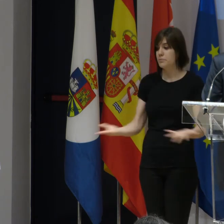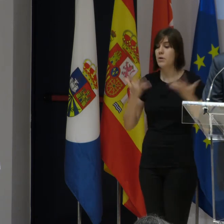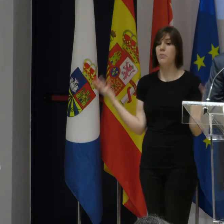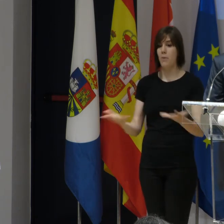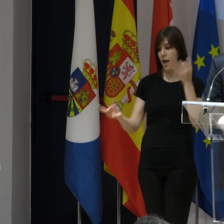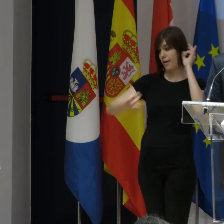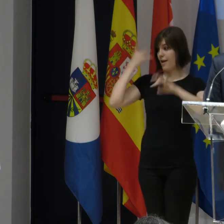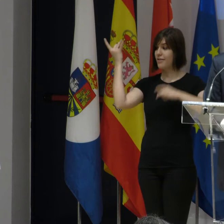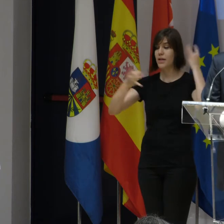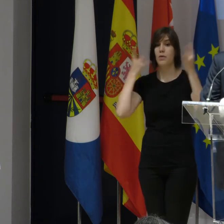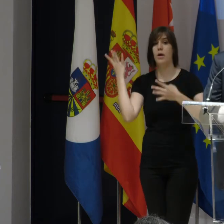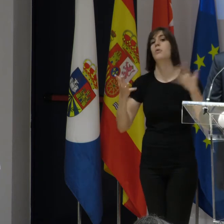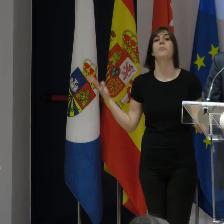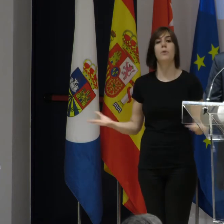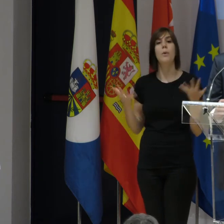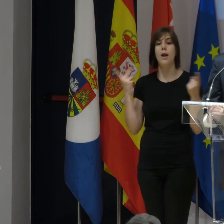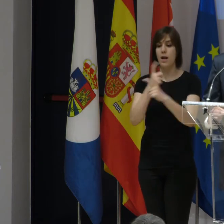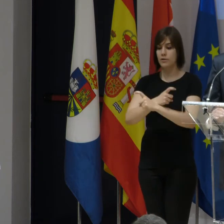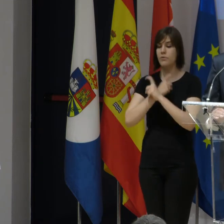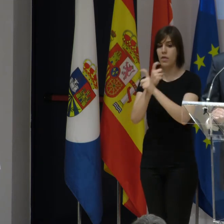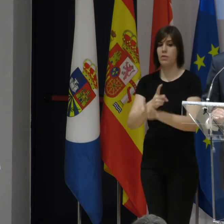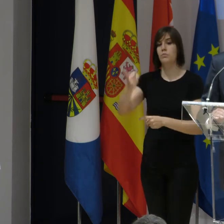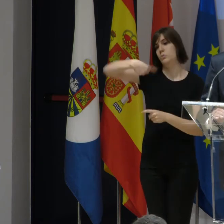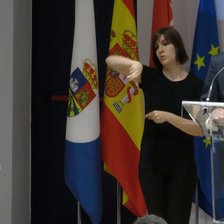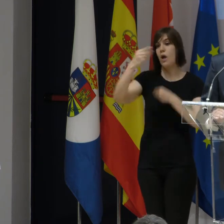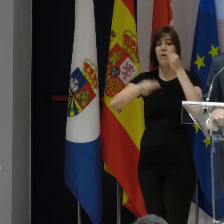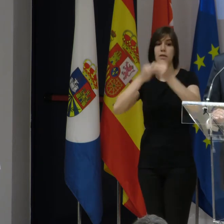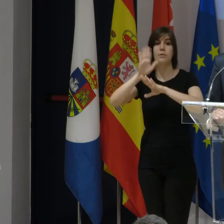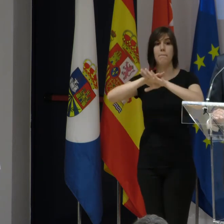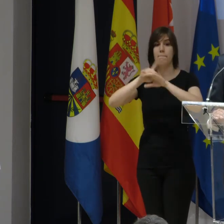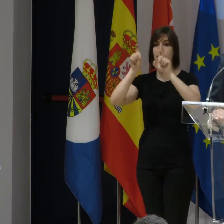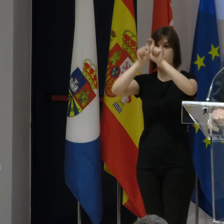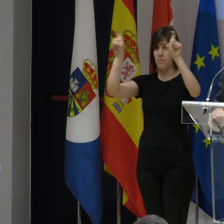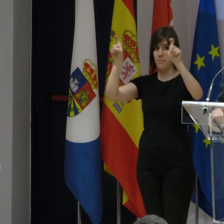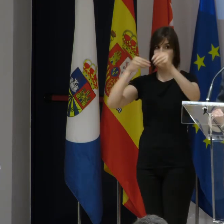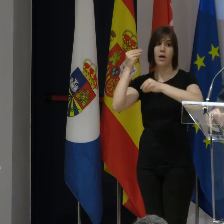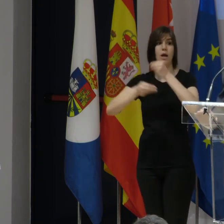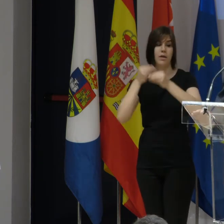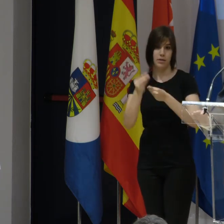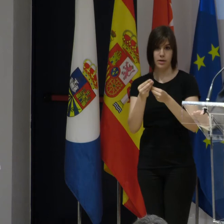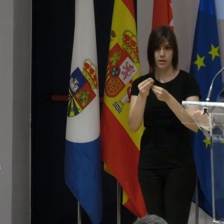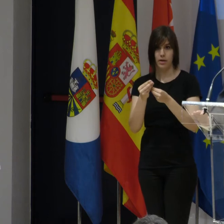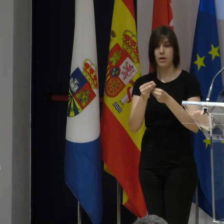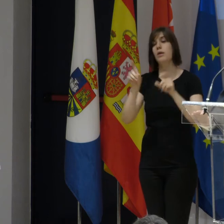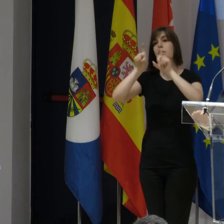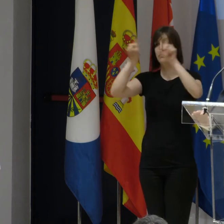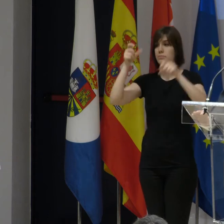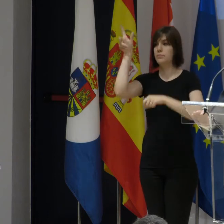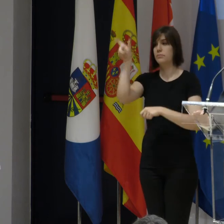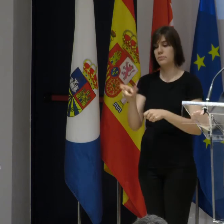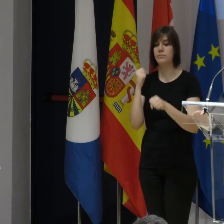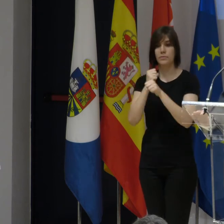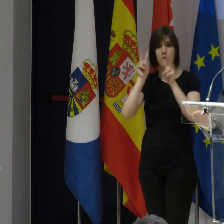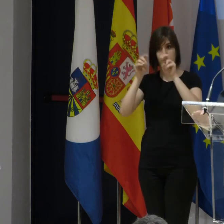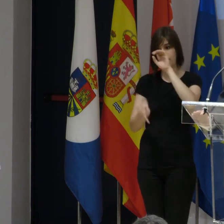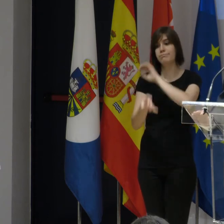creatividad, a incentivar el esfuerzo que desarrolláis para llevar a cabo vuestra actividad como empresarios y como nuevos emprendedores. En esa dirección se ha